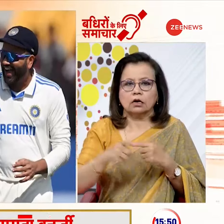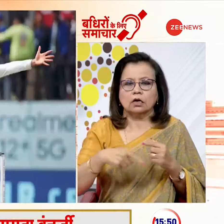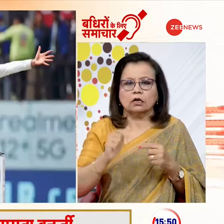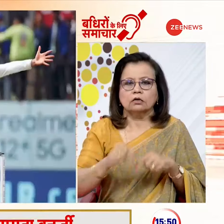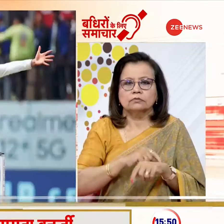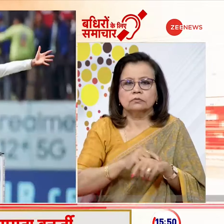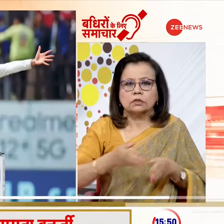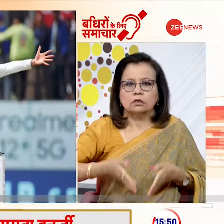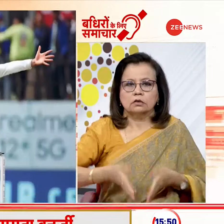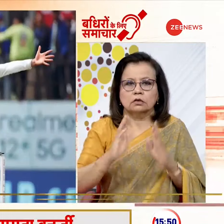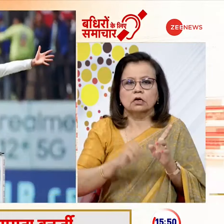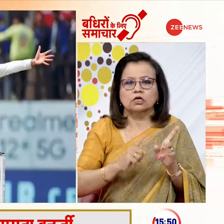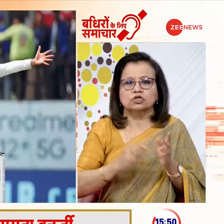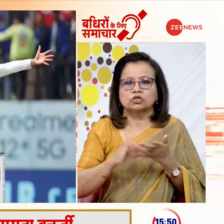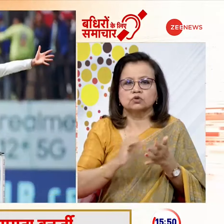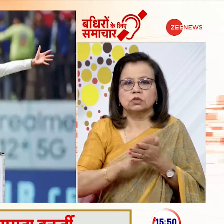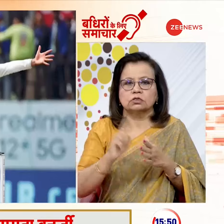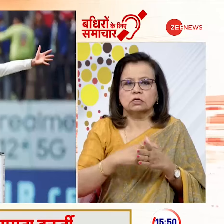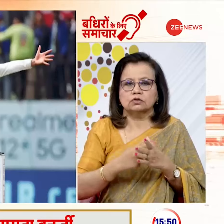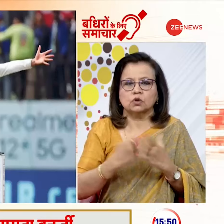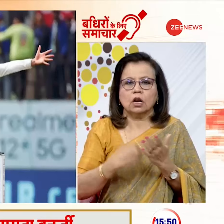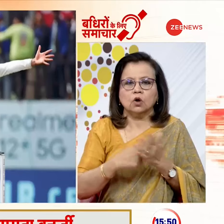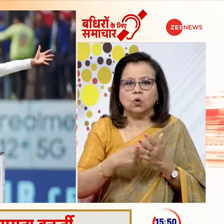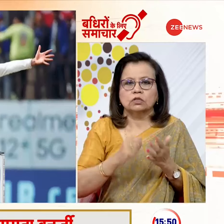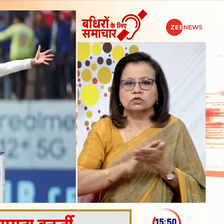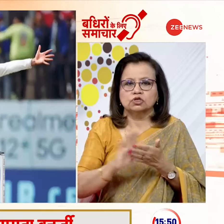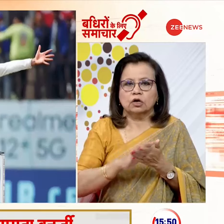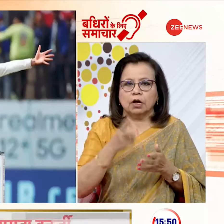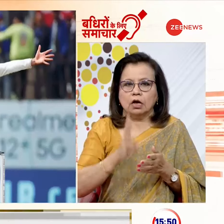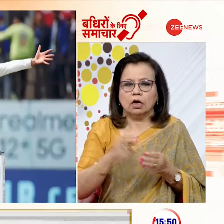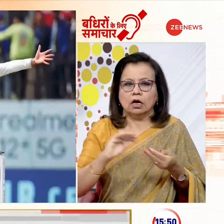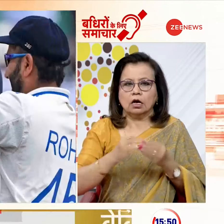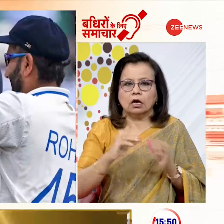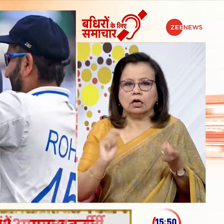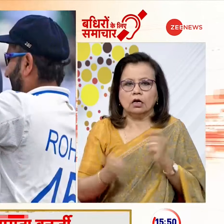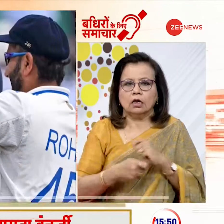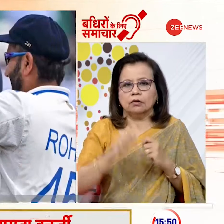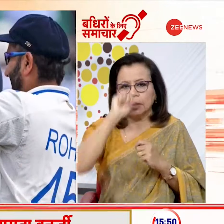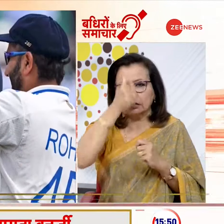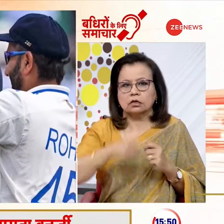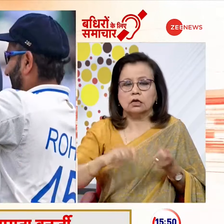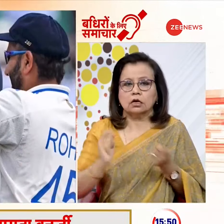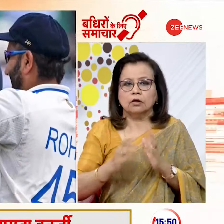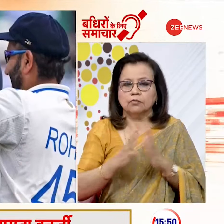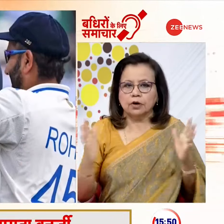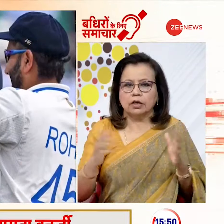क्रीज पर यशश्वी जैस्वाल और रोहित शर्मा मौझूद हैं भारती बल्लेबाजों से बड़े स्कोर की उम्मीद है